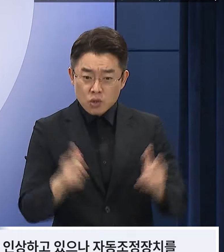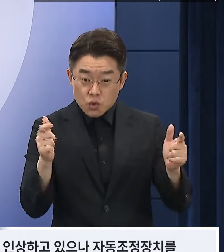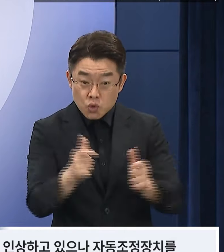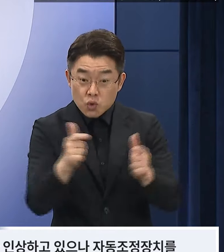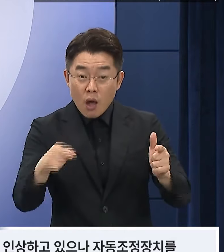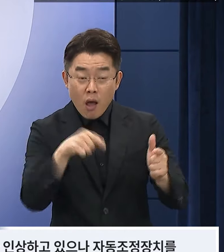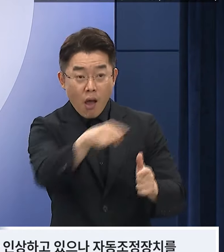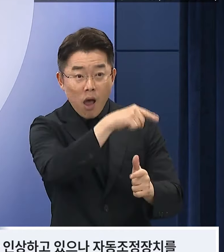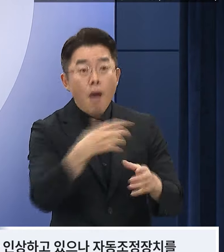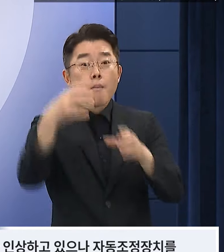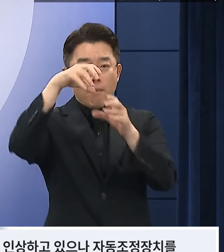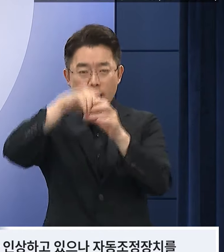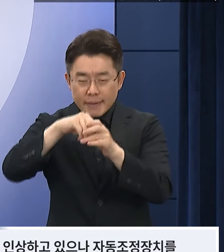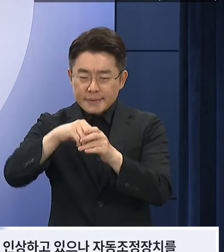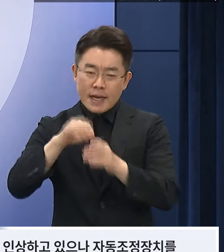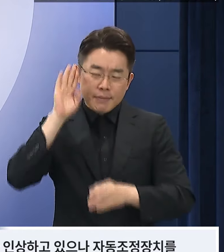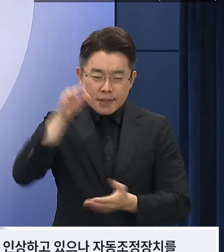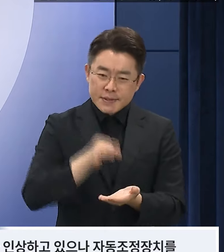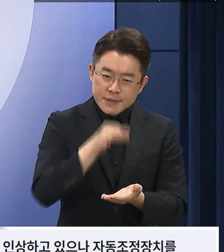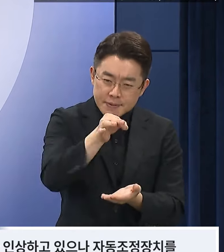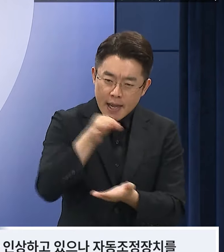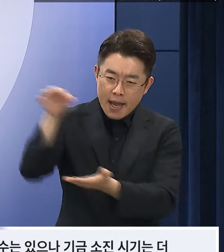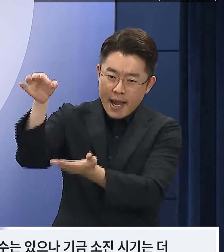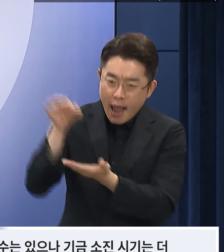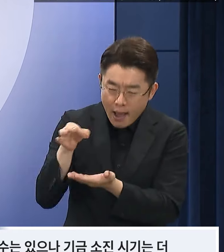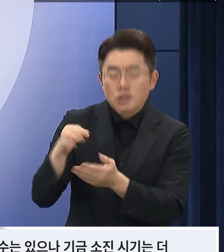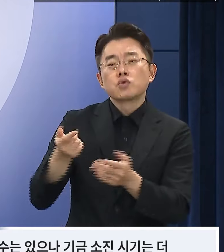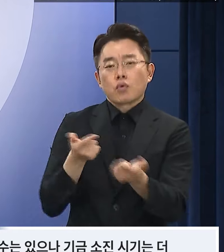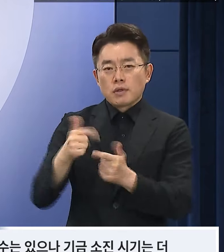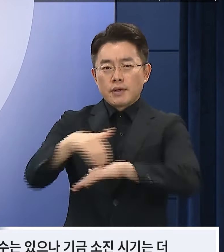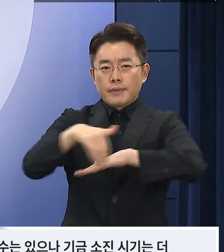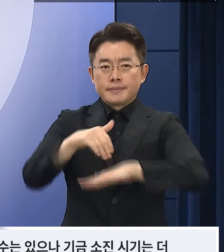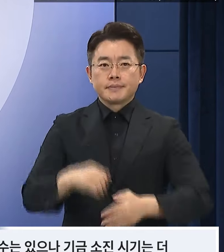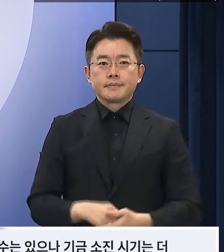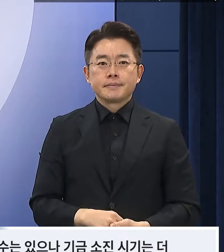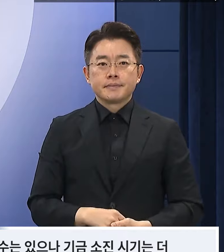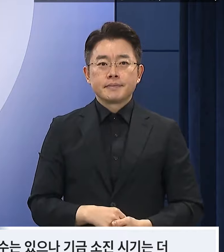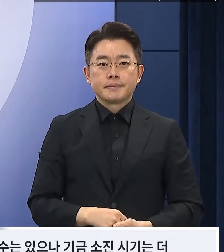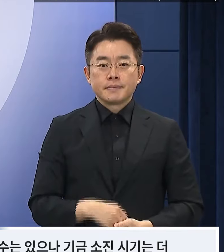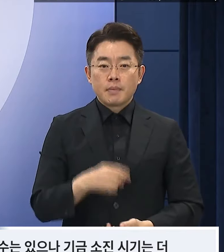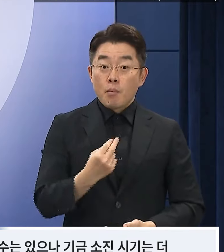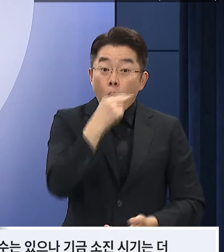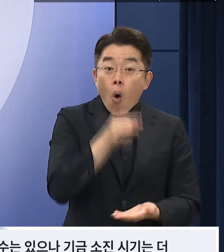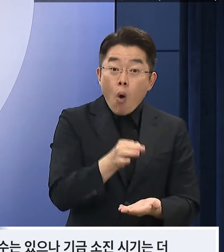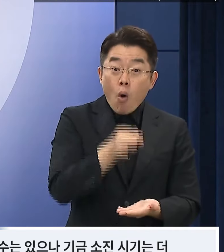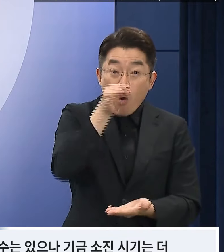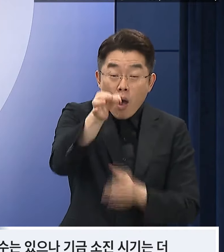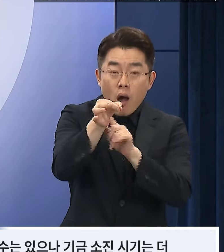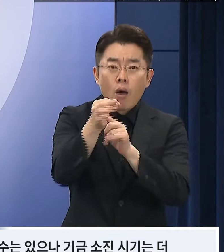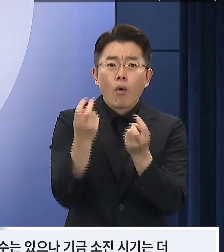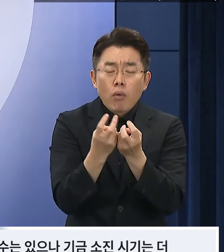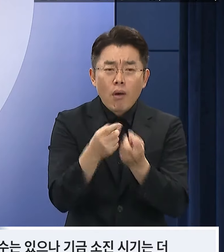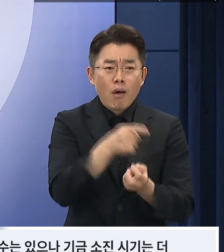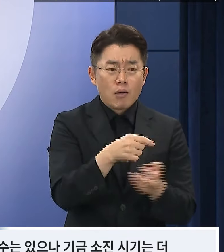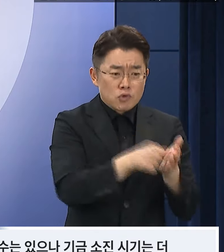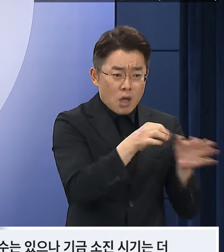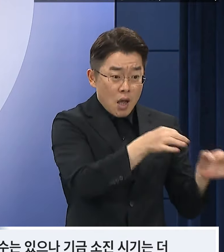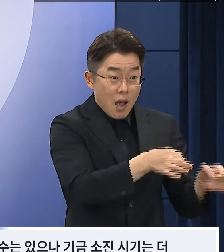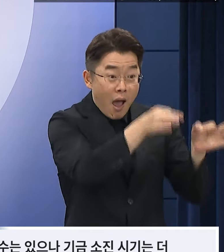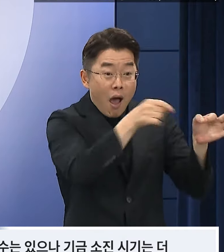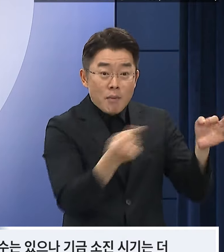연금액 조정에 반영하게 됩니다. 이 경우 연금액 인상분이 물가상승분보다